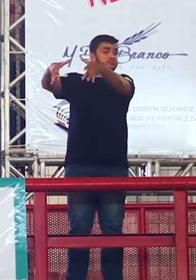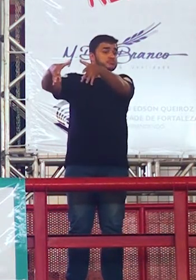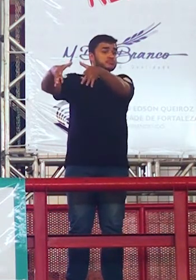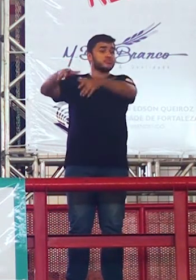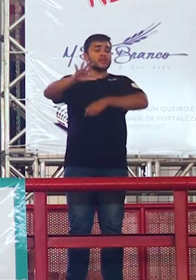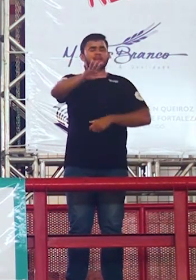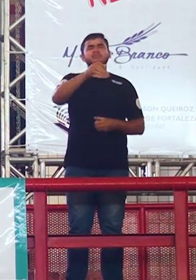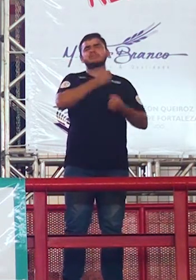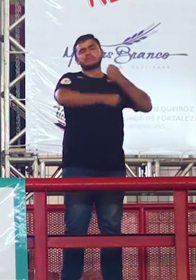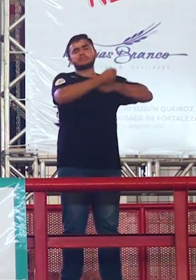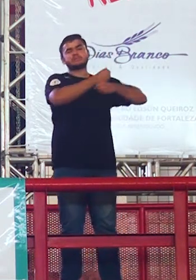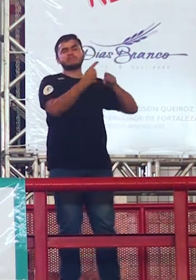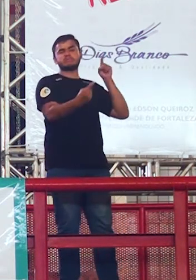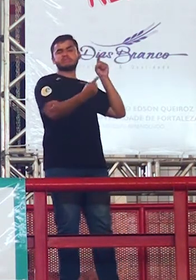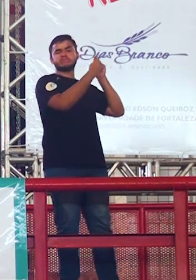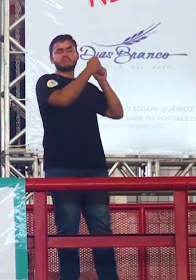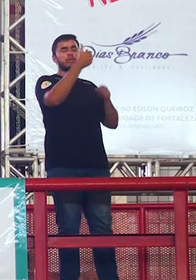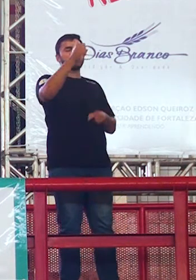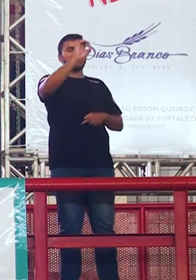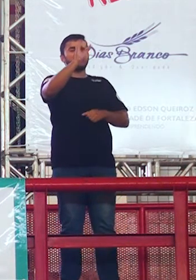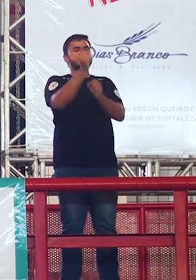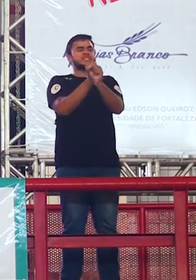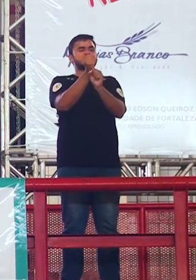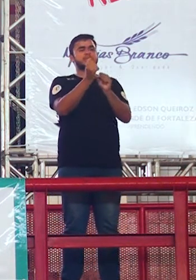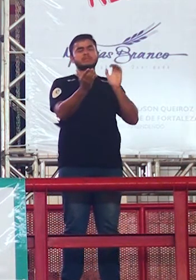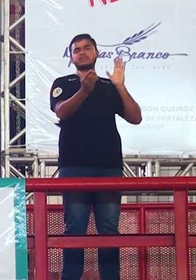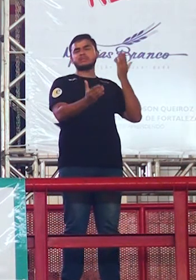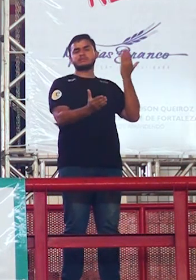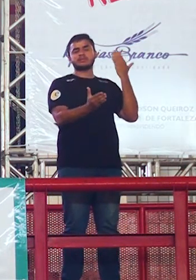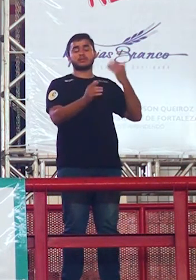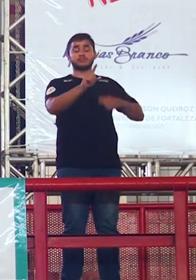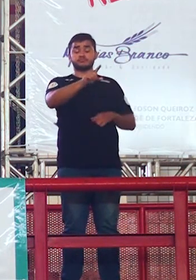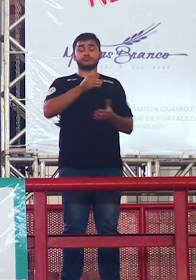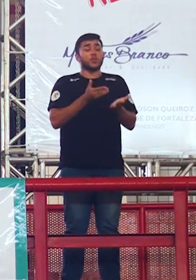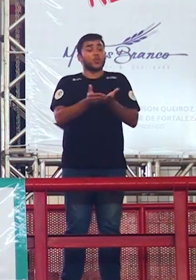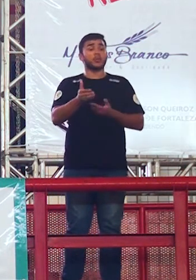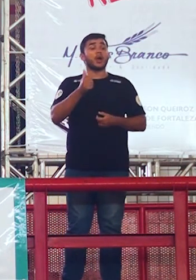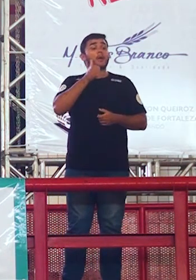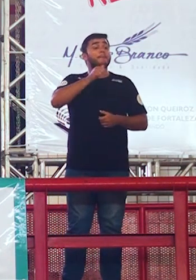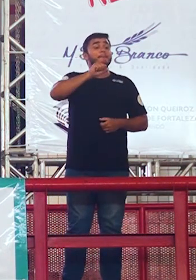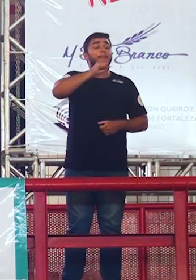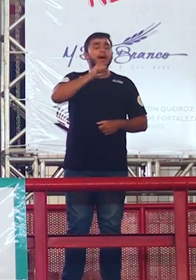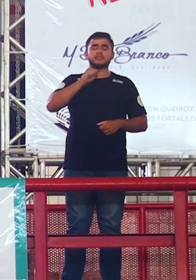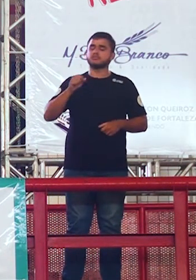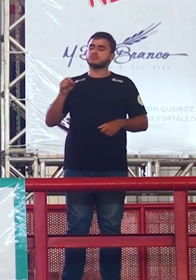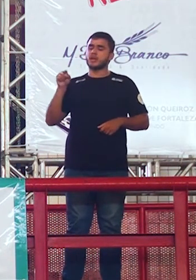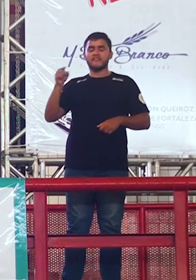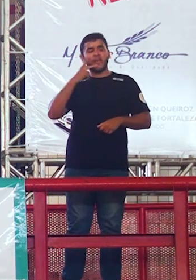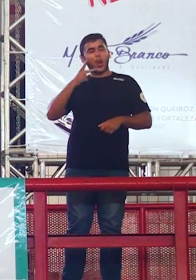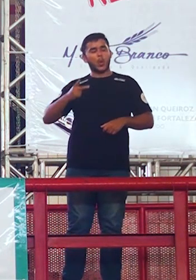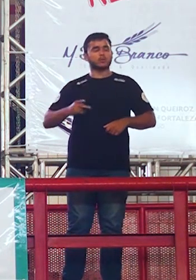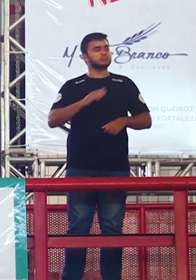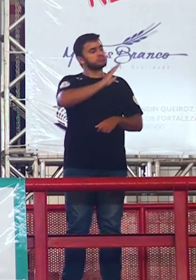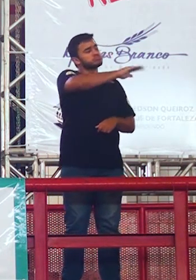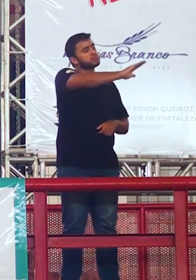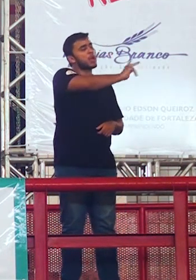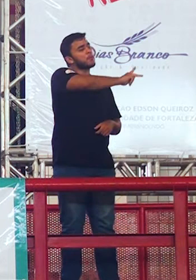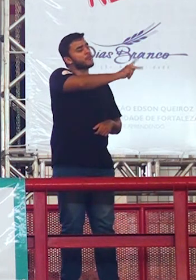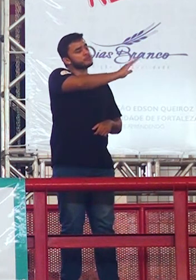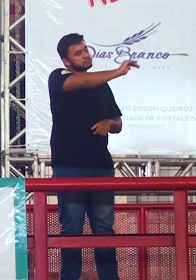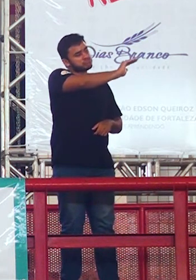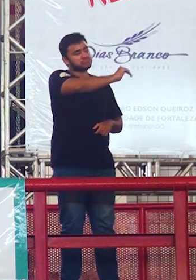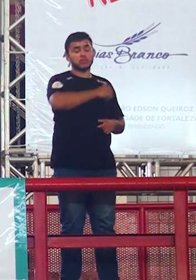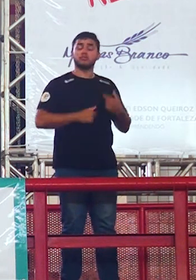pra mim e disse professor Dionísio primeira semana de aula e era um colégio particular grande aqui de